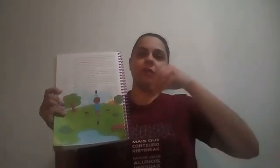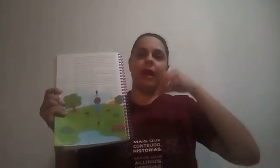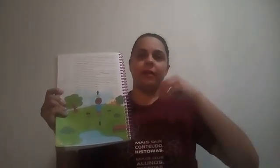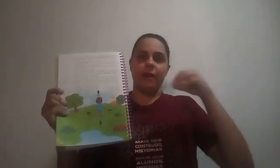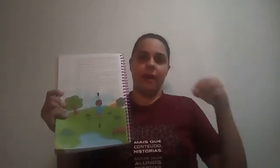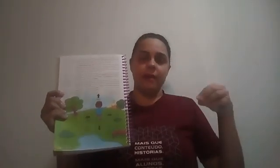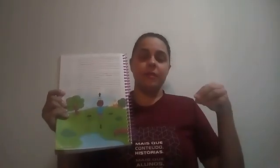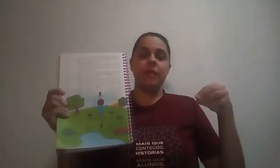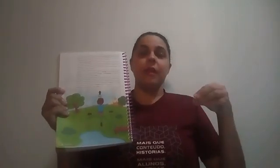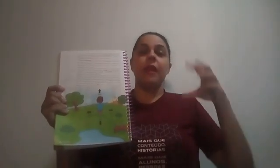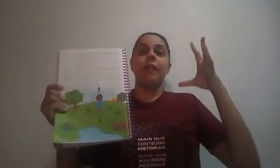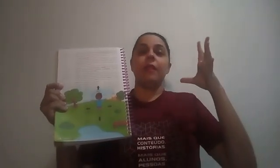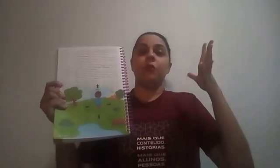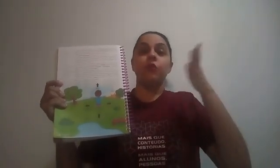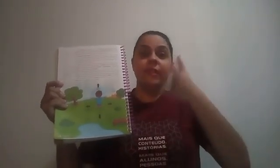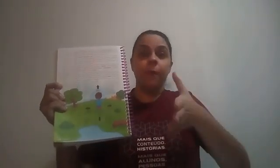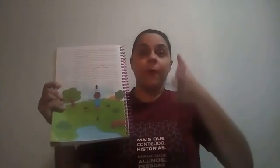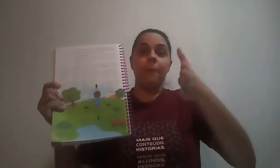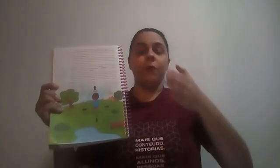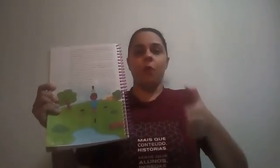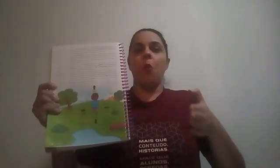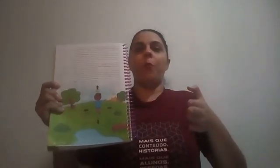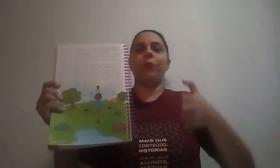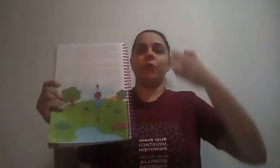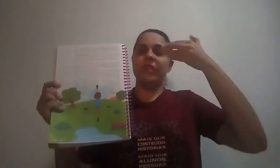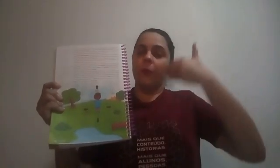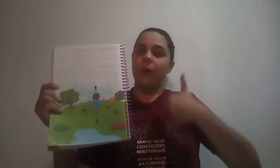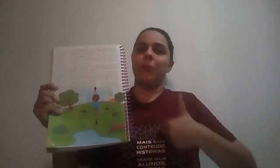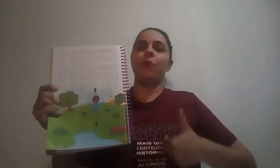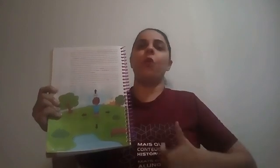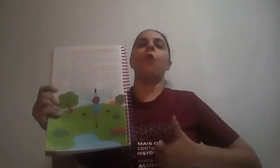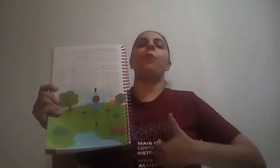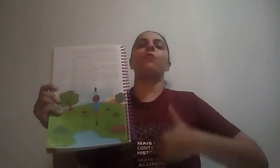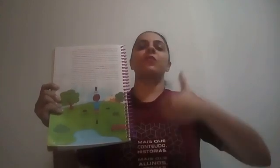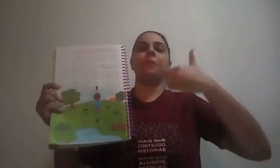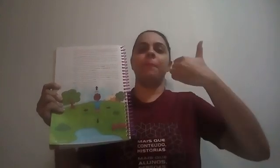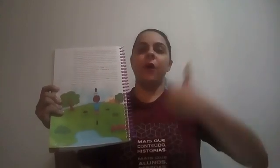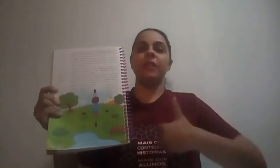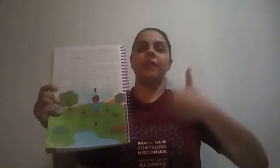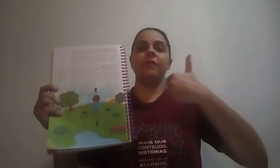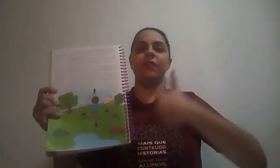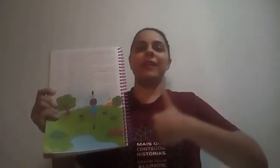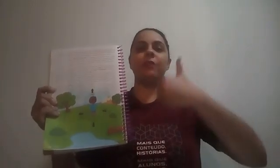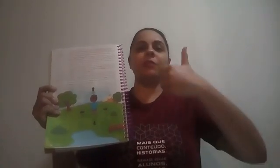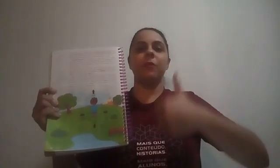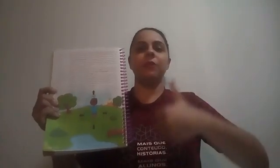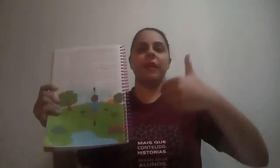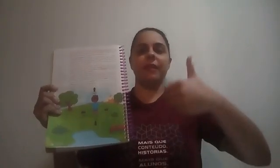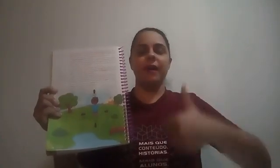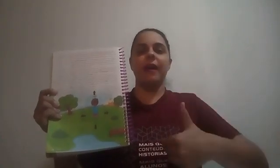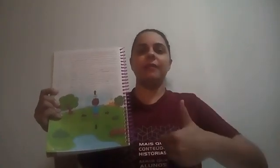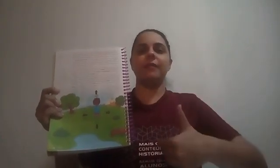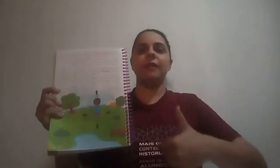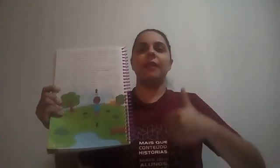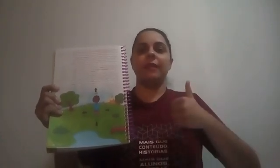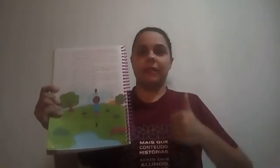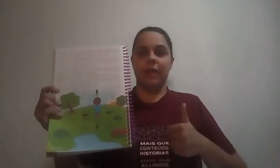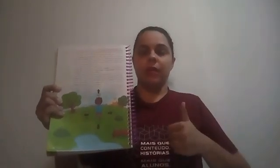cardeais no seu próprio corpo. No seu próprio corpo, você pode identificar os pontos cardeais, certo?